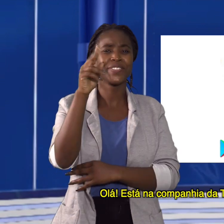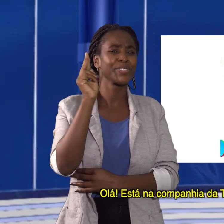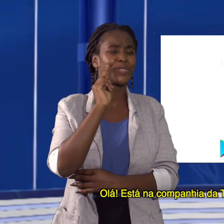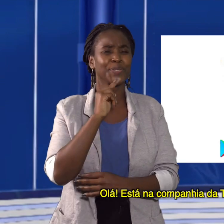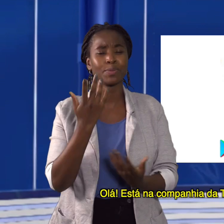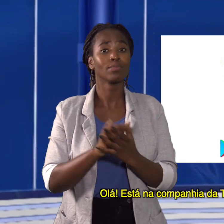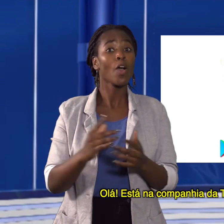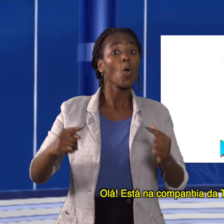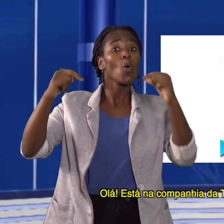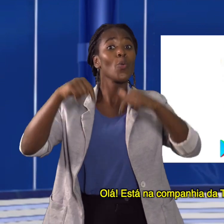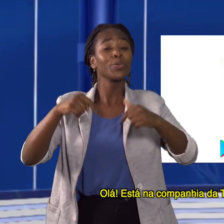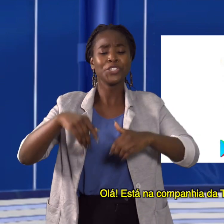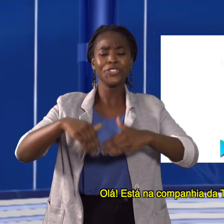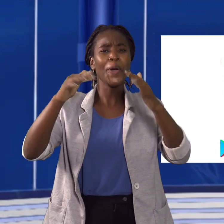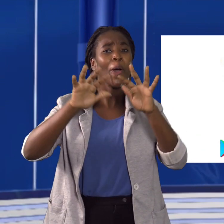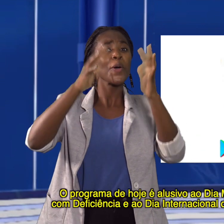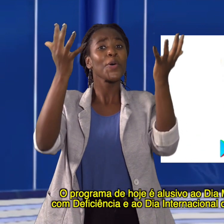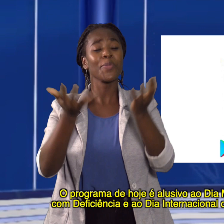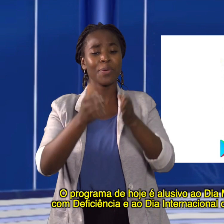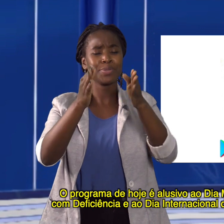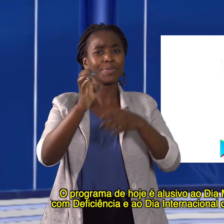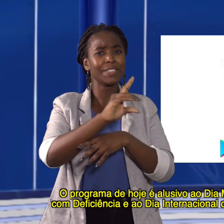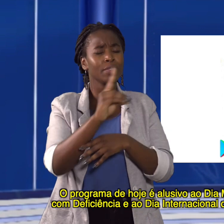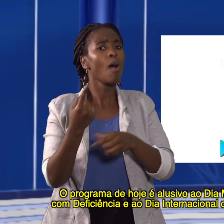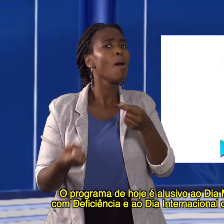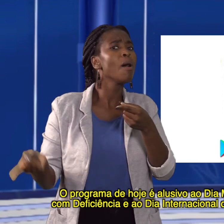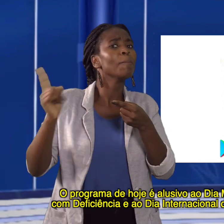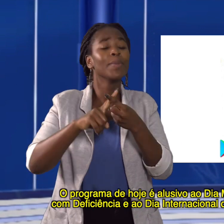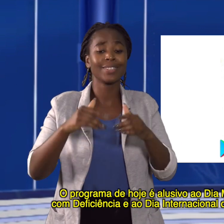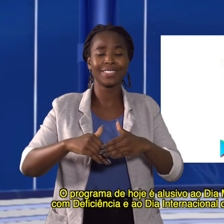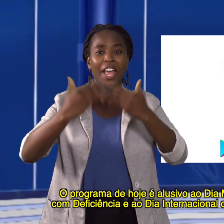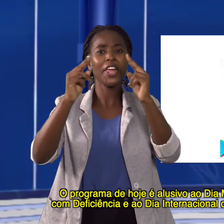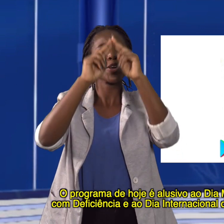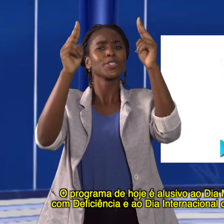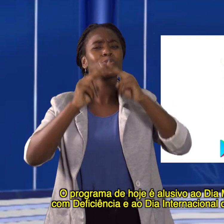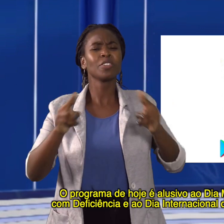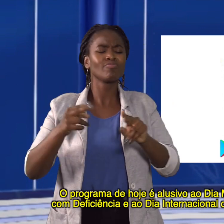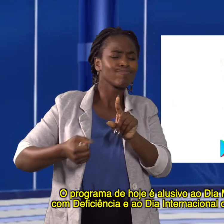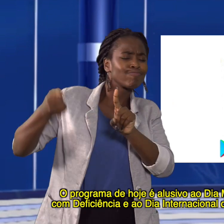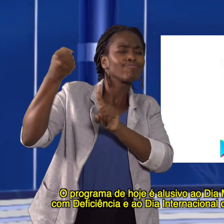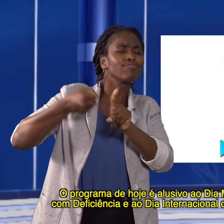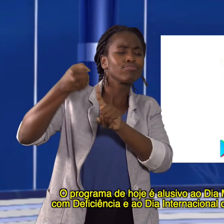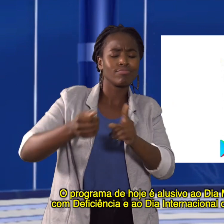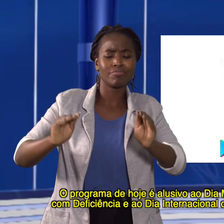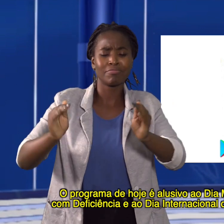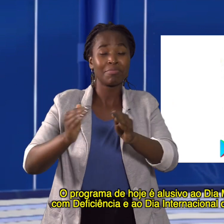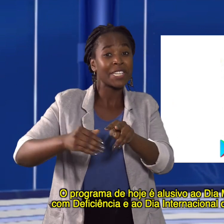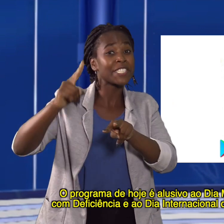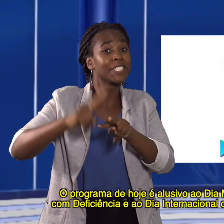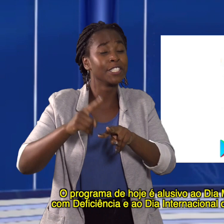está na companhia da TV Surno. O programa de hoje é alusivo ao Dia Mundial da Pessoa com Deficiência e ao Dia Internacional